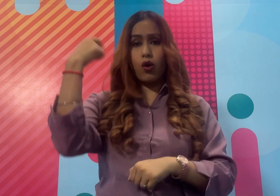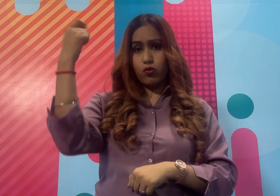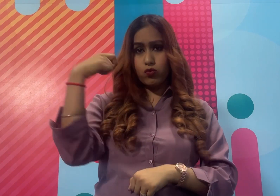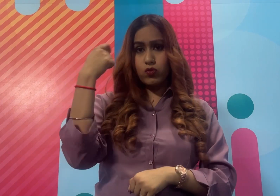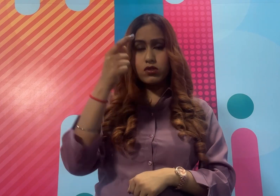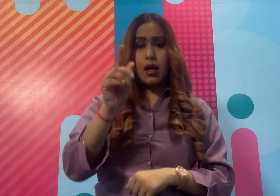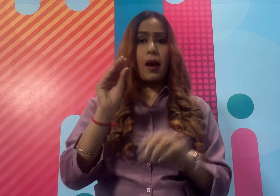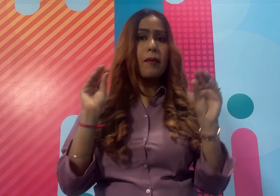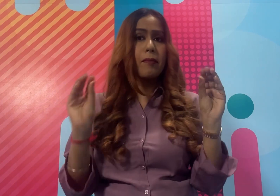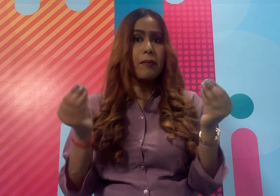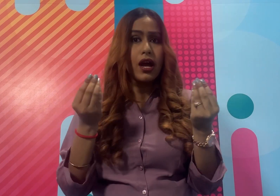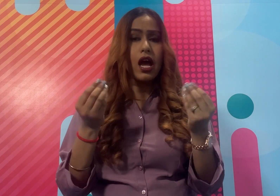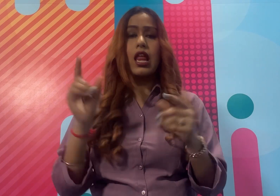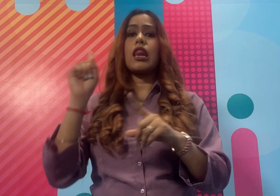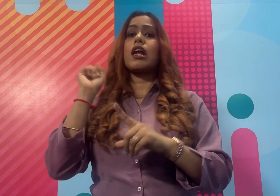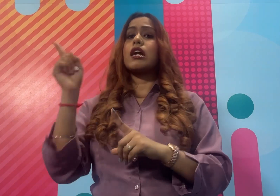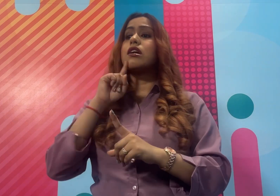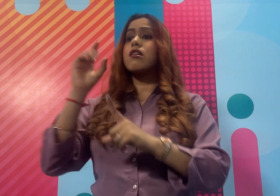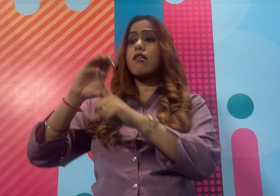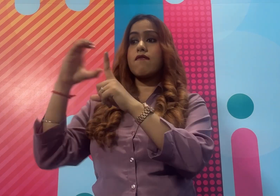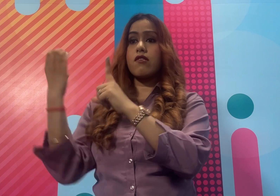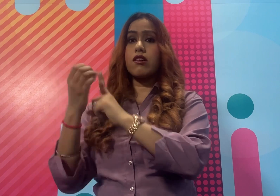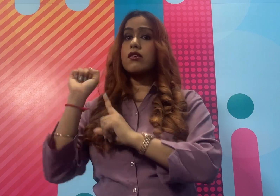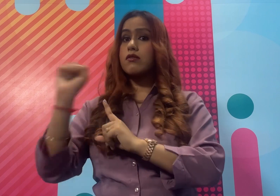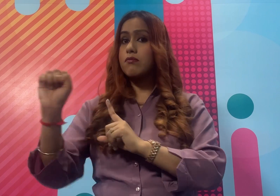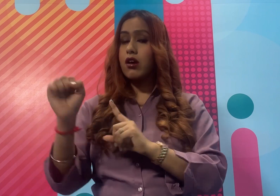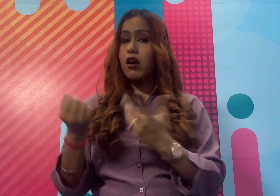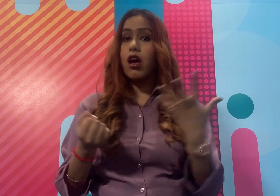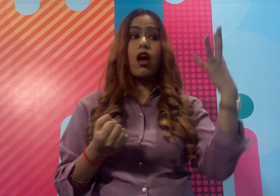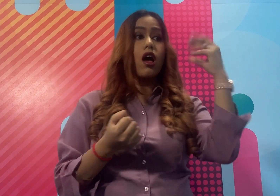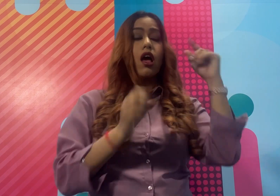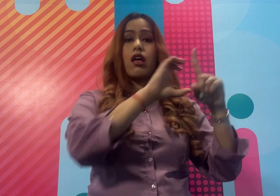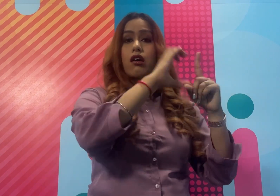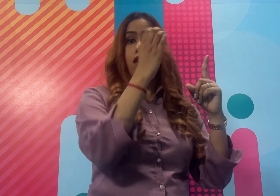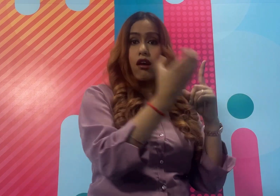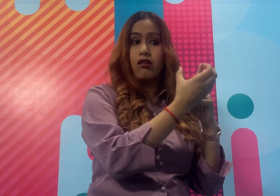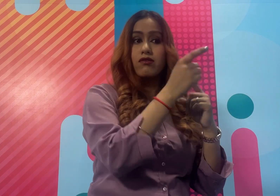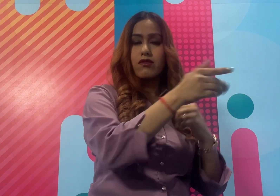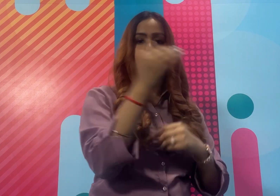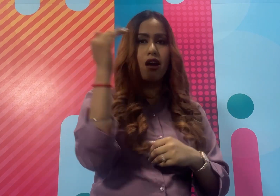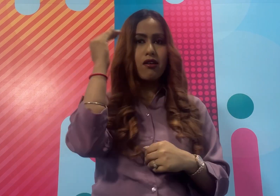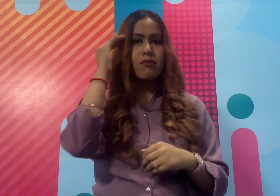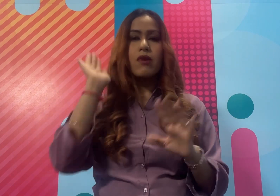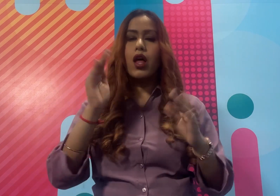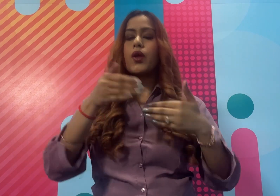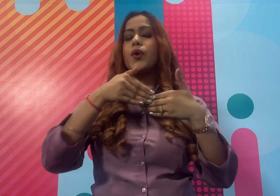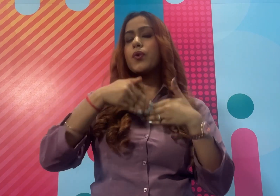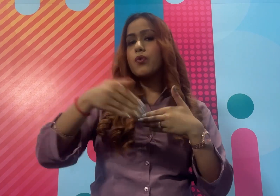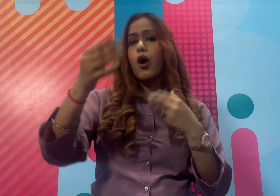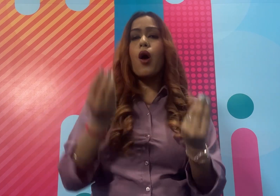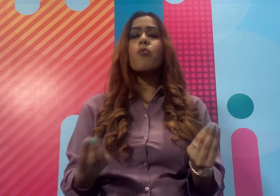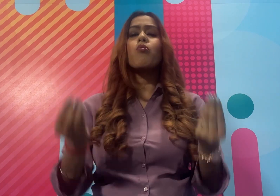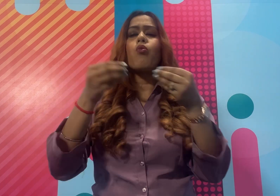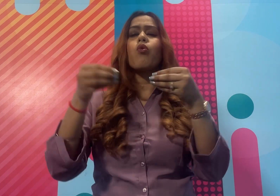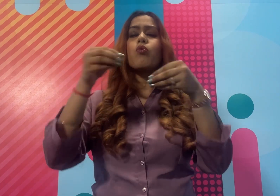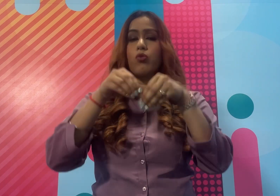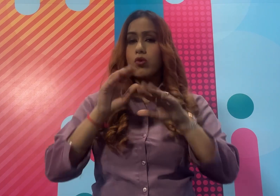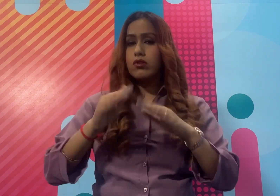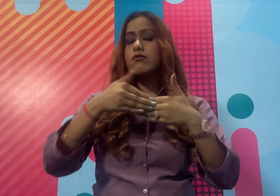उमीद है कि आज की वीडियो से भी हम आपको Deaf community के बारे में ज़रूरी information दे पाए हैं आगे